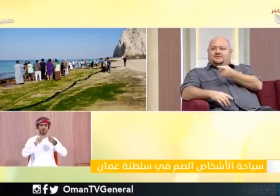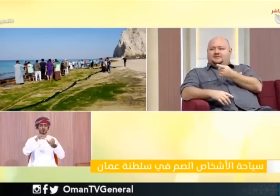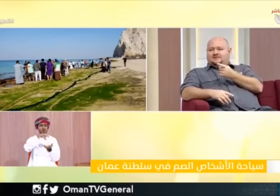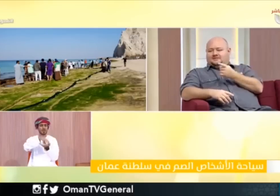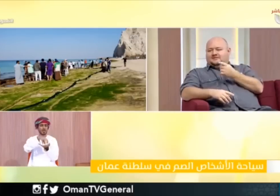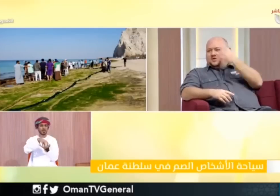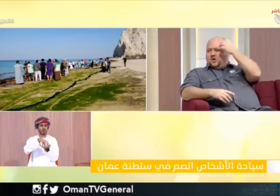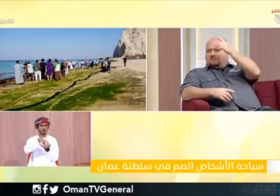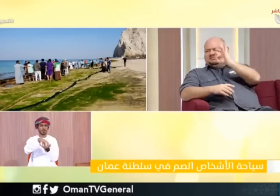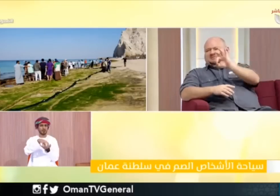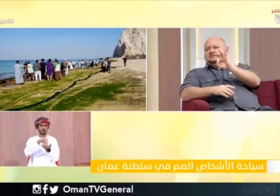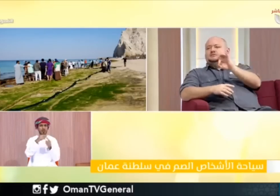ولكن